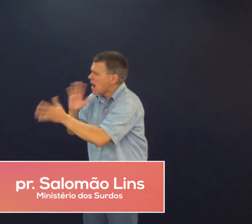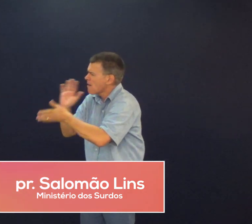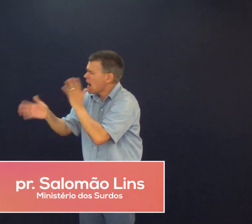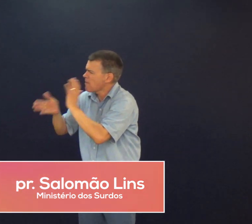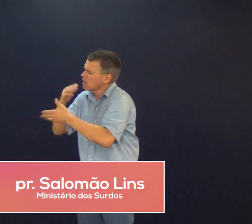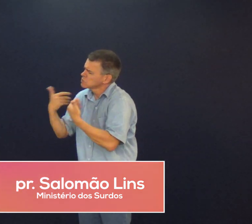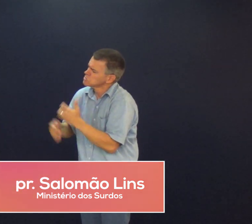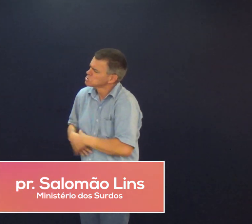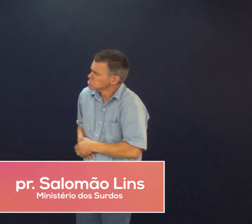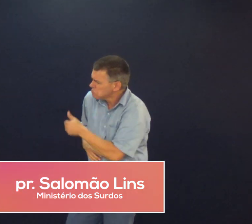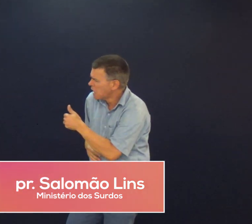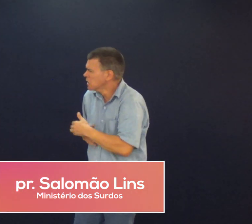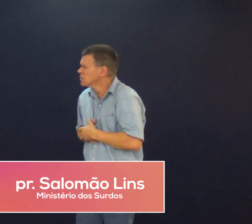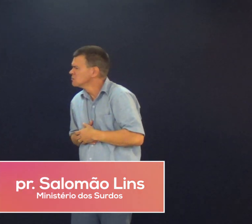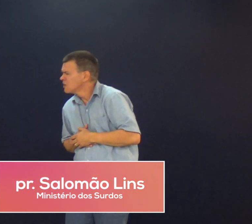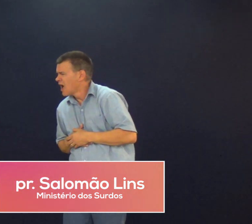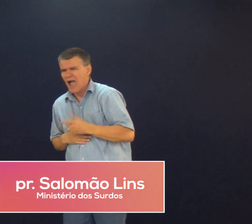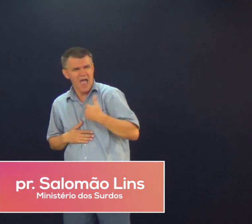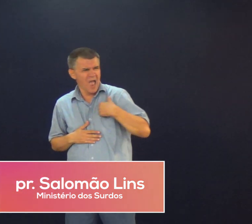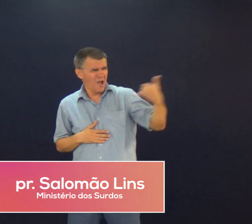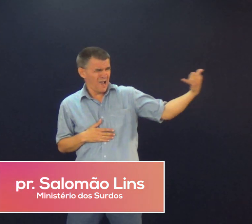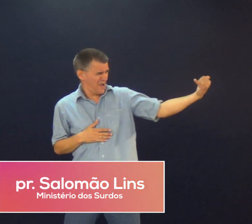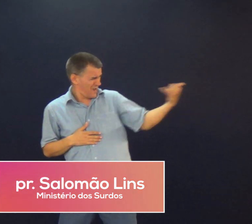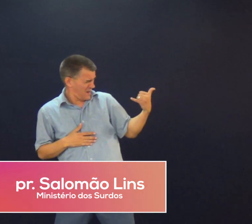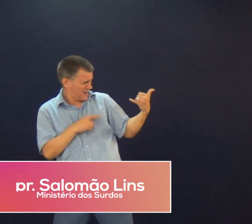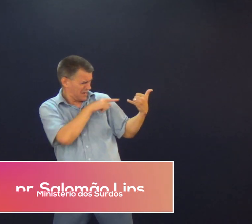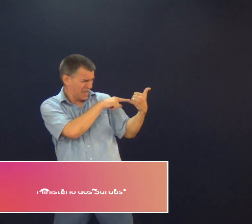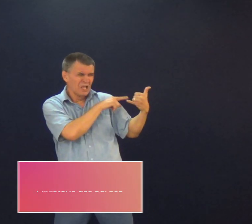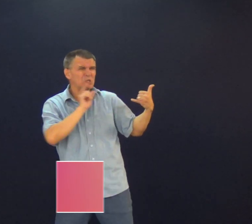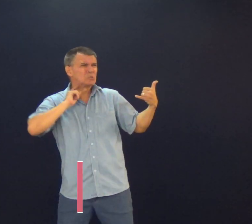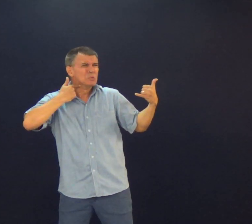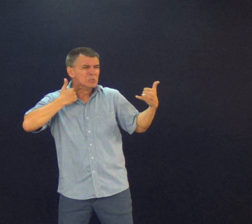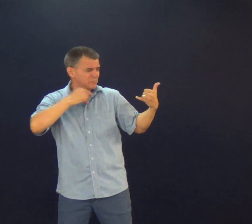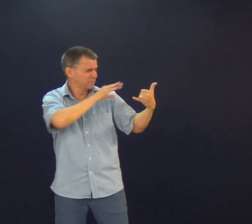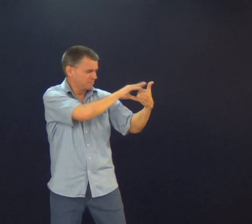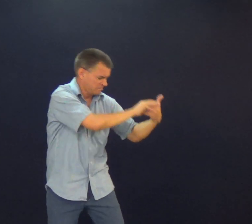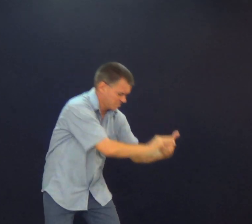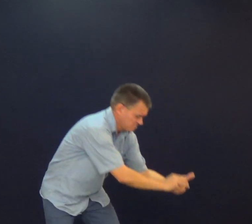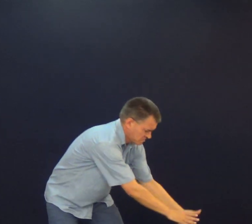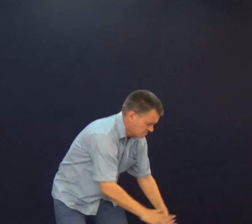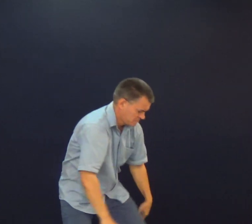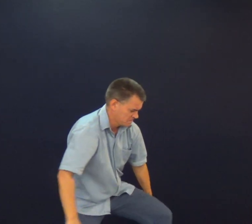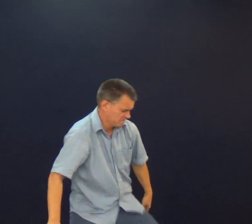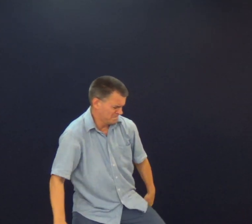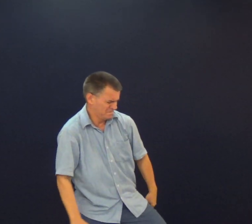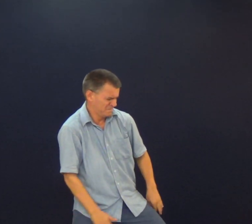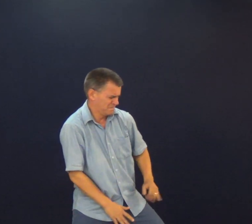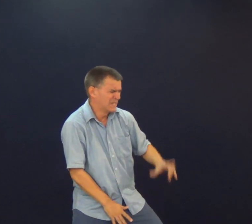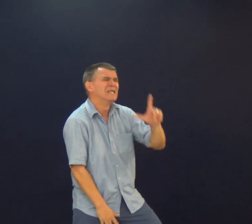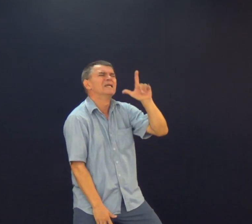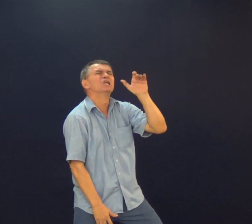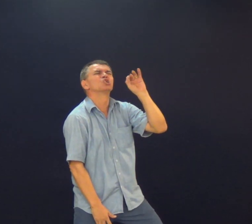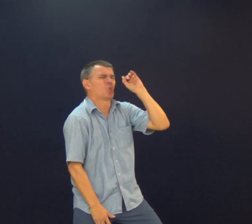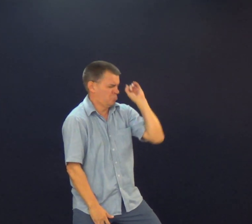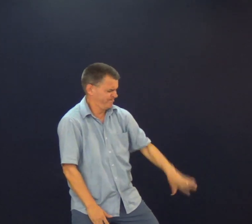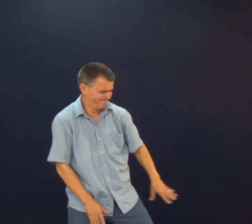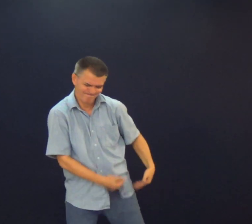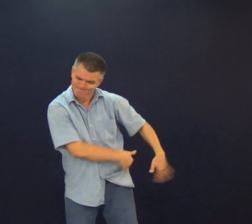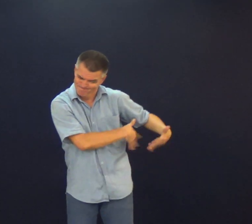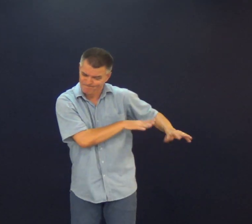Comprove Confirme É que essa pessoa Me disse isso São coisas sujas Ignorem Jogue no